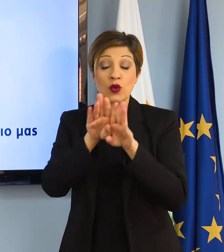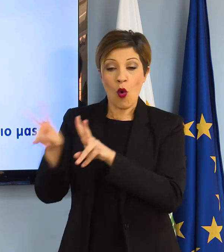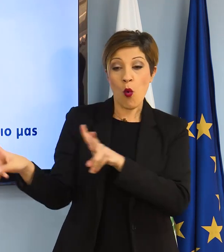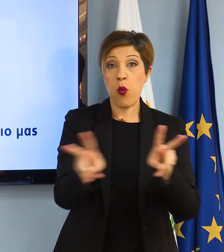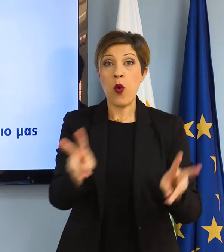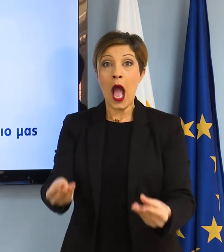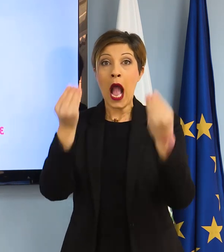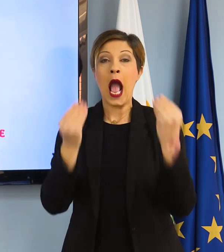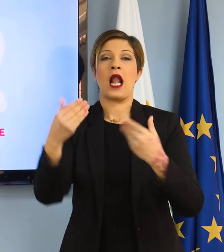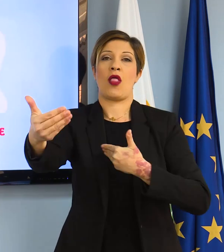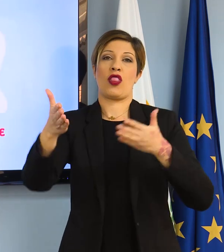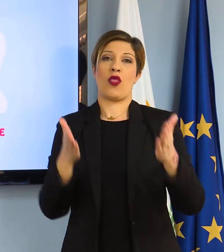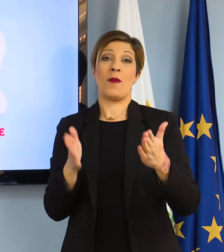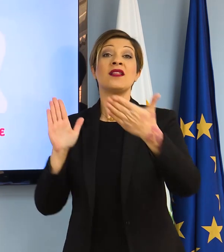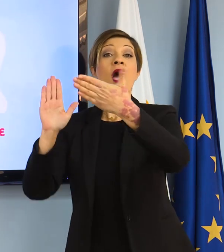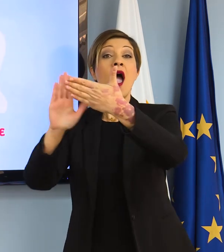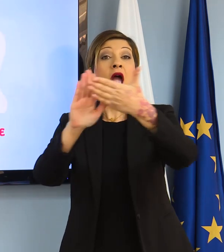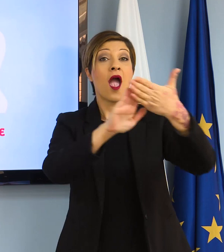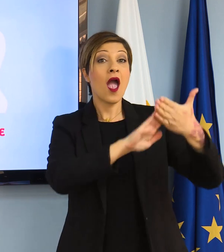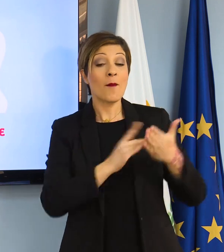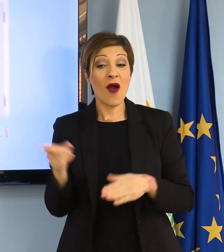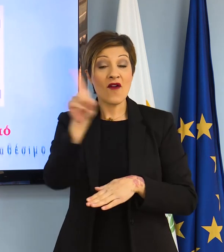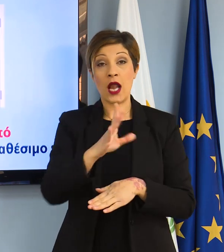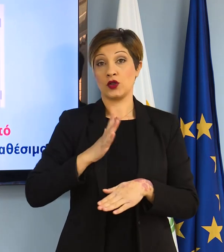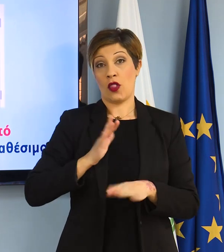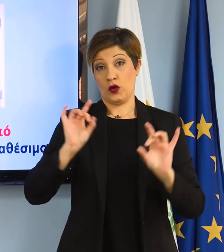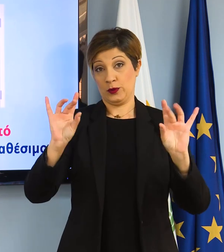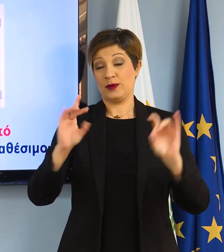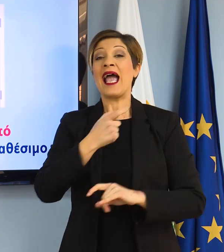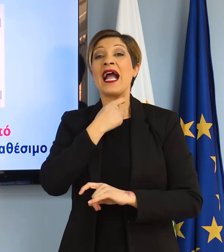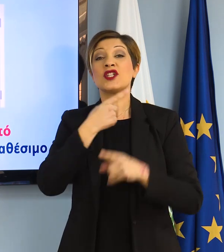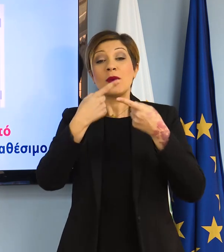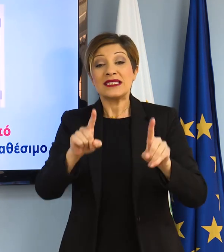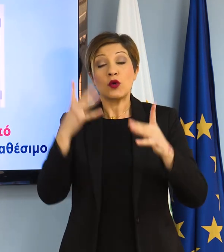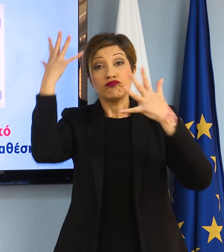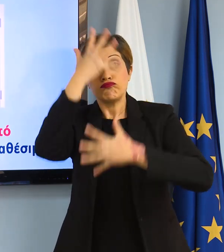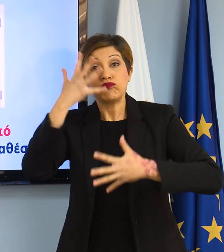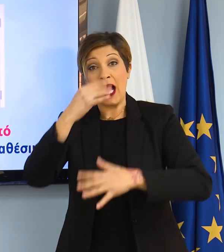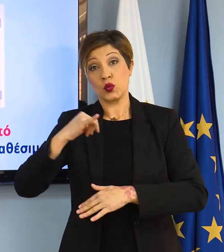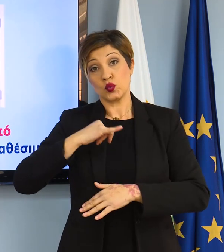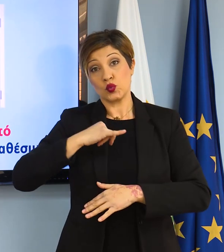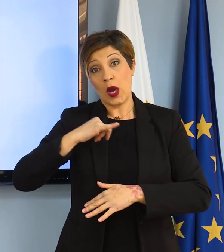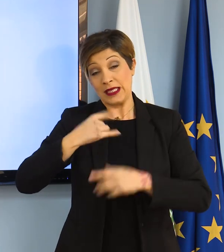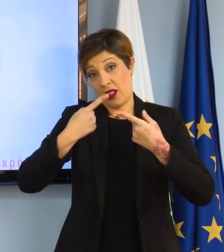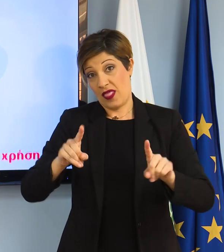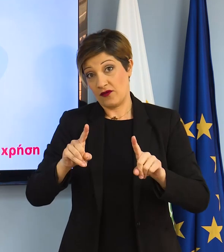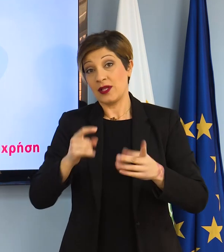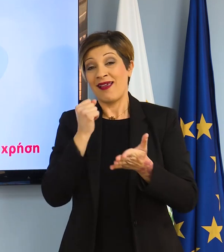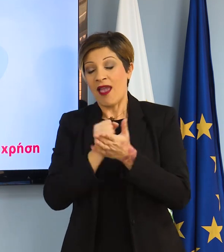δωματίό μας. Δεν συναναστρεφόμαστε με τους οικείους μας. Χρησιμοποιούμε ξεχωριστό μπάνιο τουαλέτα όπου είναι διαθέσιμο. Σε αντίθετη περίπτωση